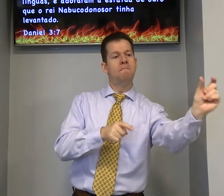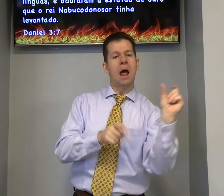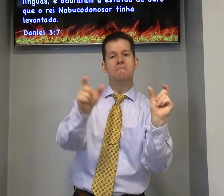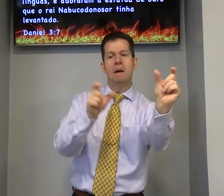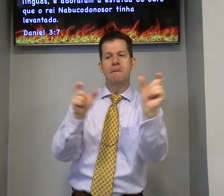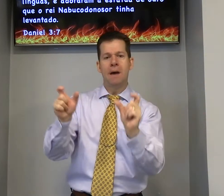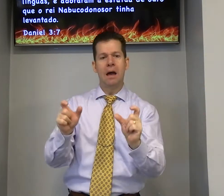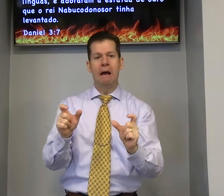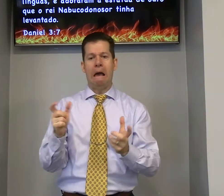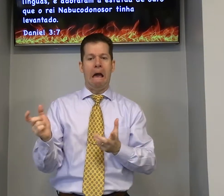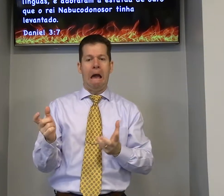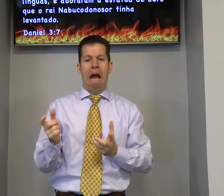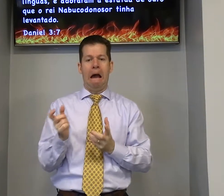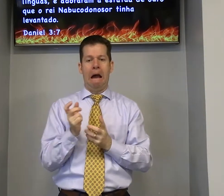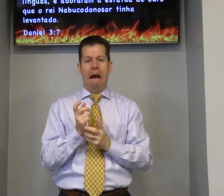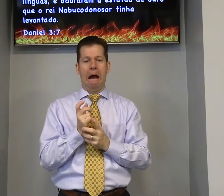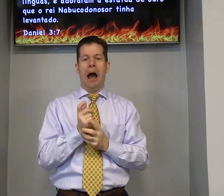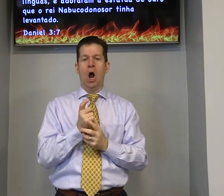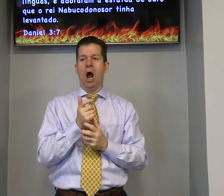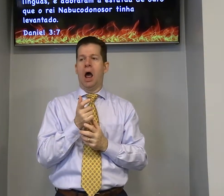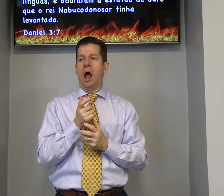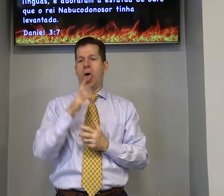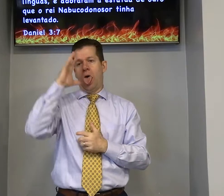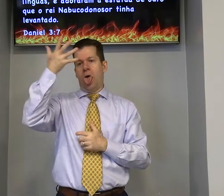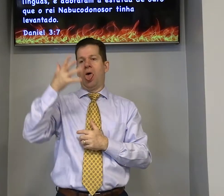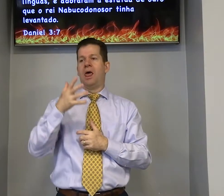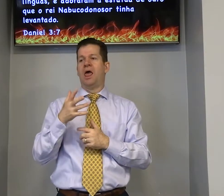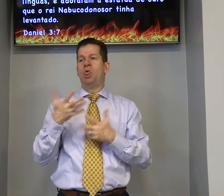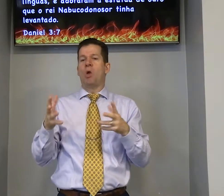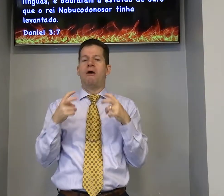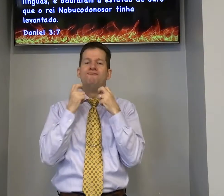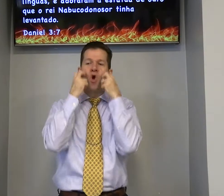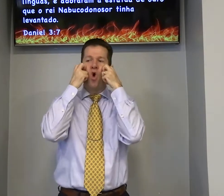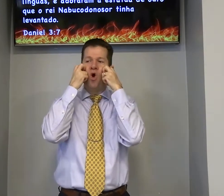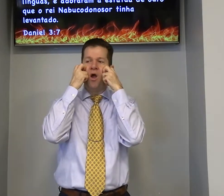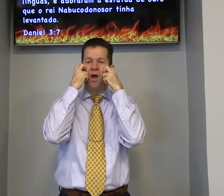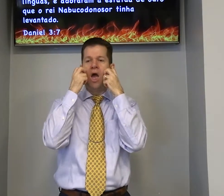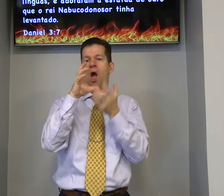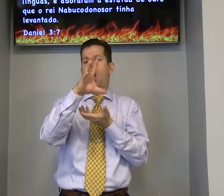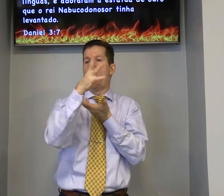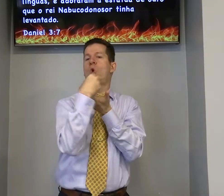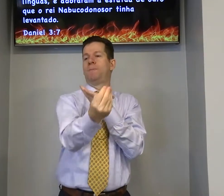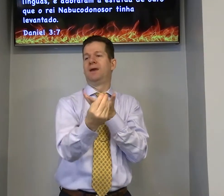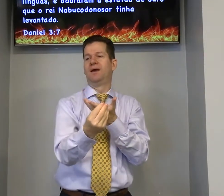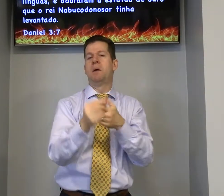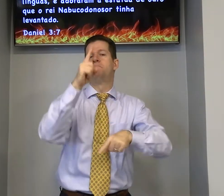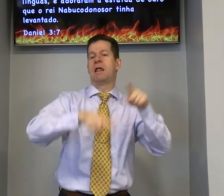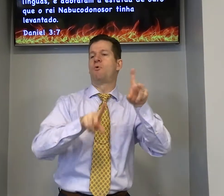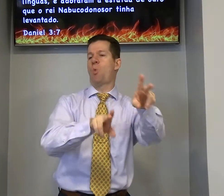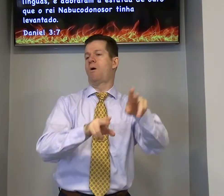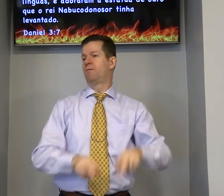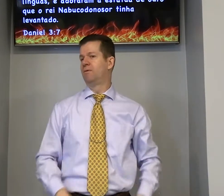fala errado e você resolve não passar com vergonha e